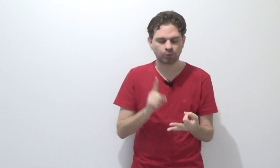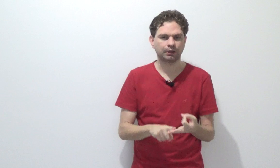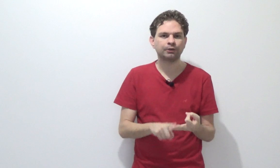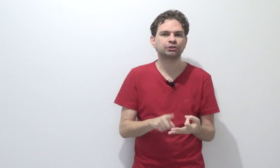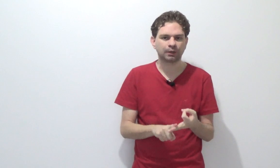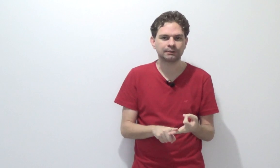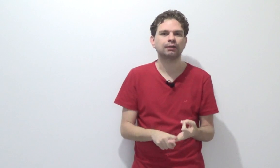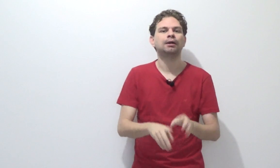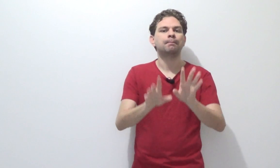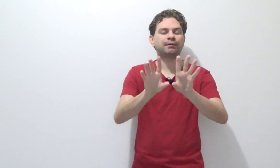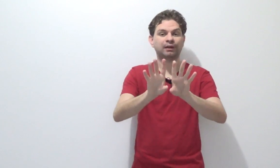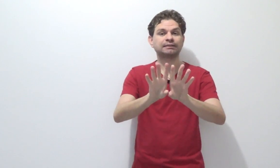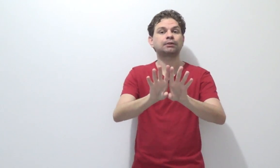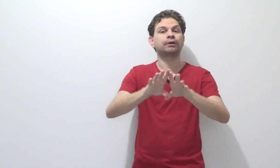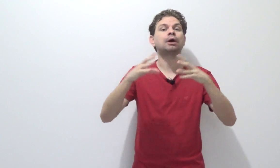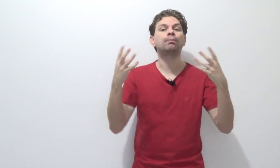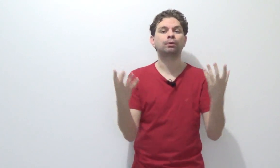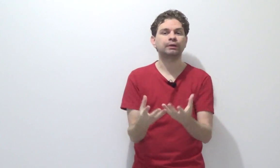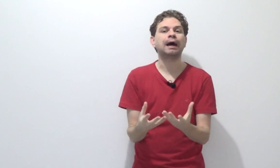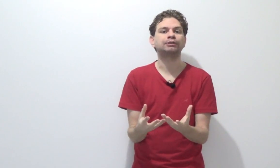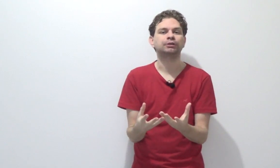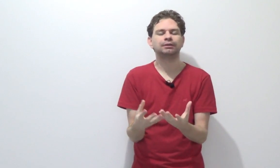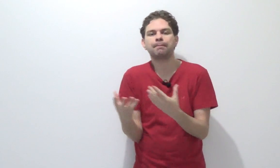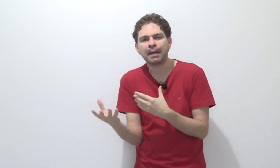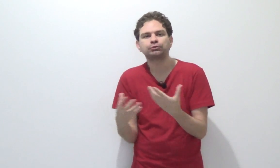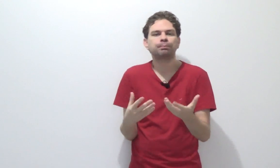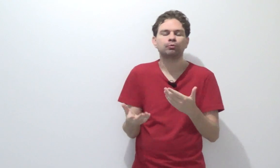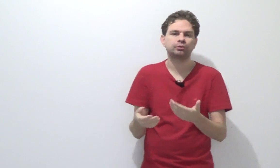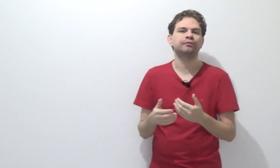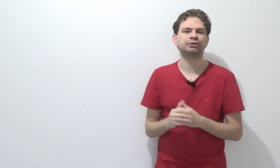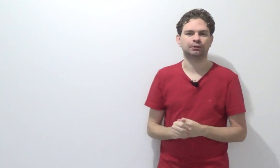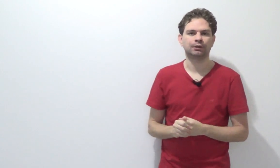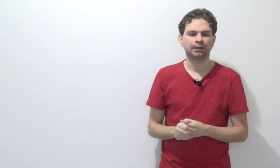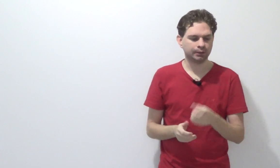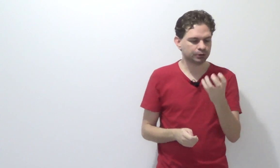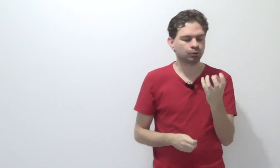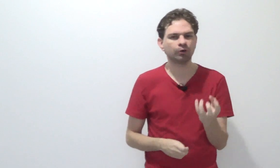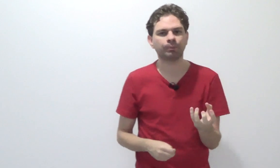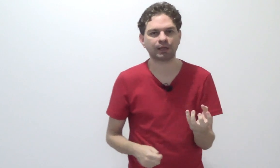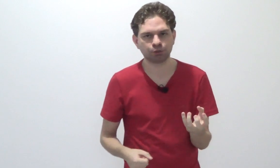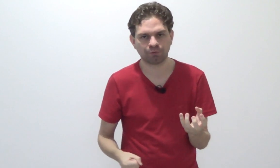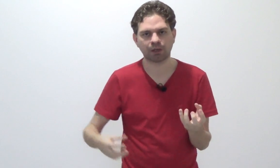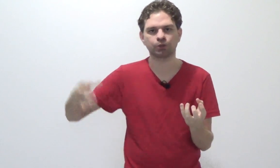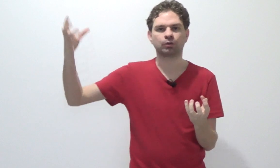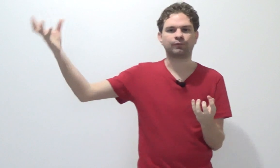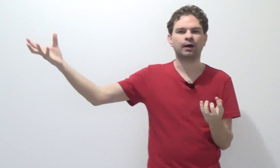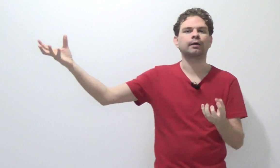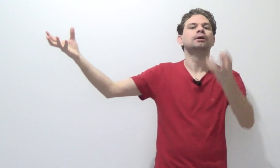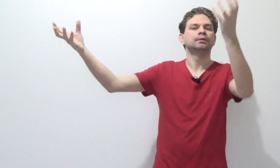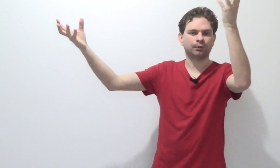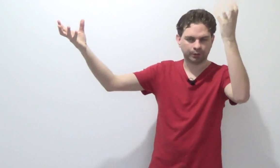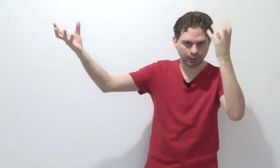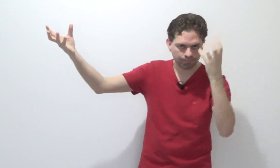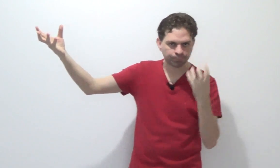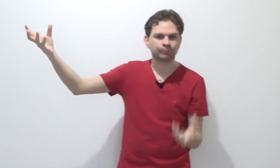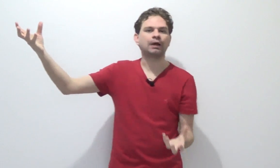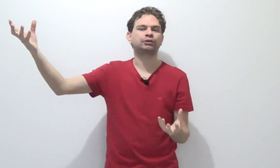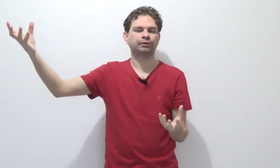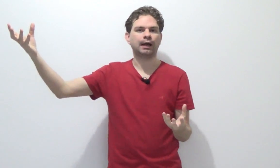no crime à distância, prevalece a teoria da ubiquidade, depende do ponto de vista. Iniciou no Brasil, finalizou fora, teoria da atividade.